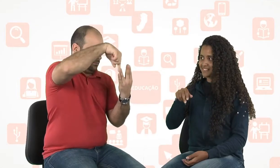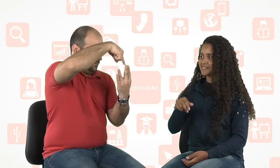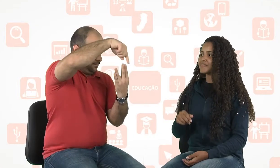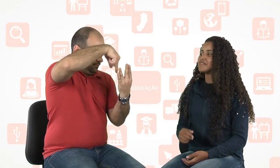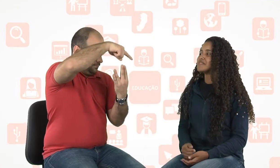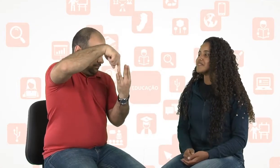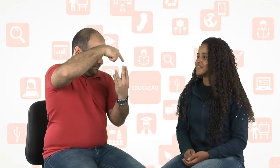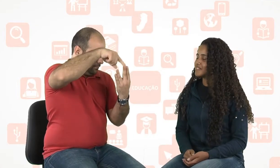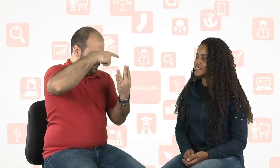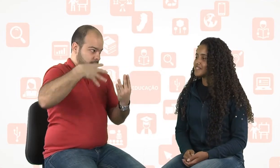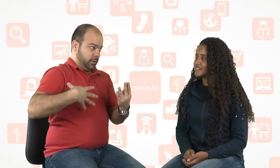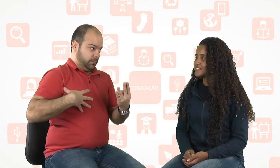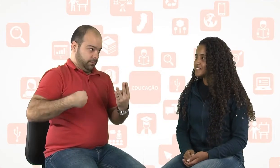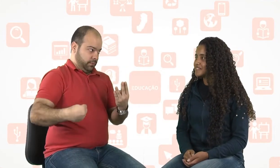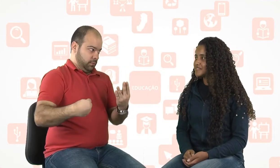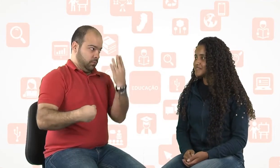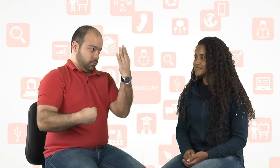Todos eles são filhos.